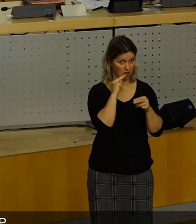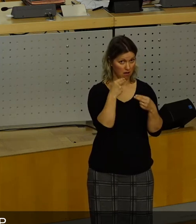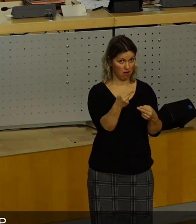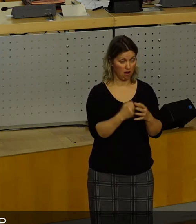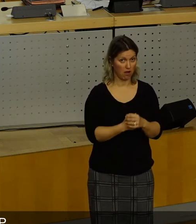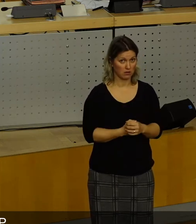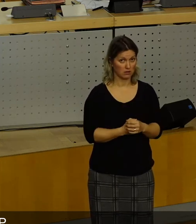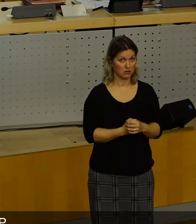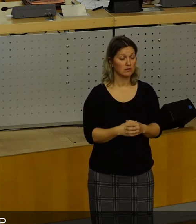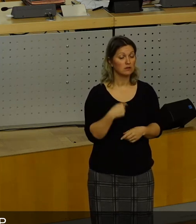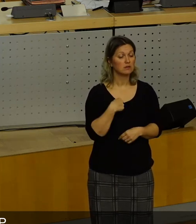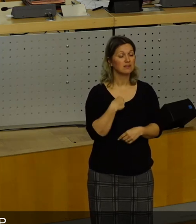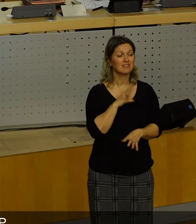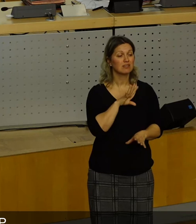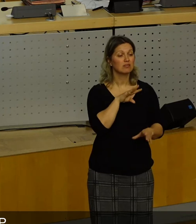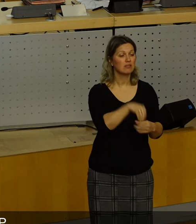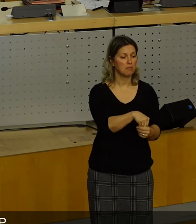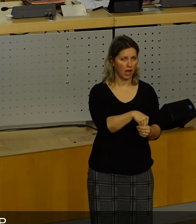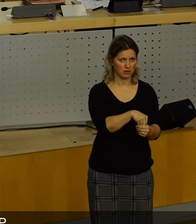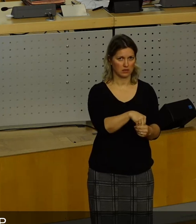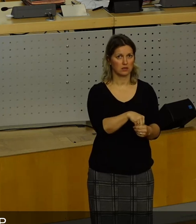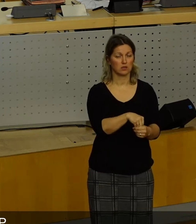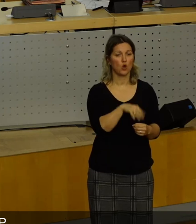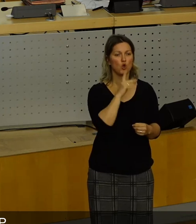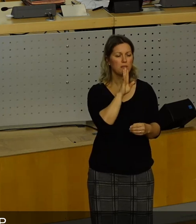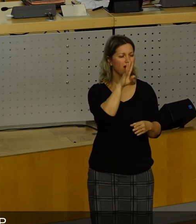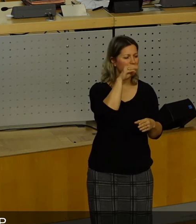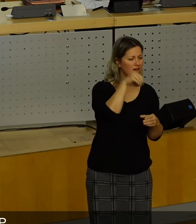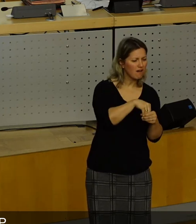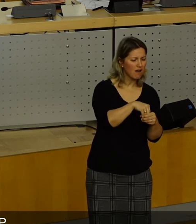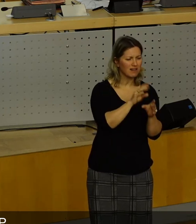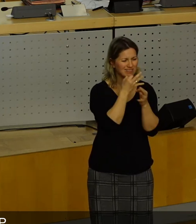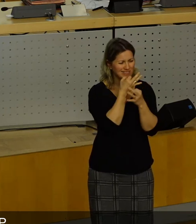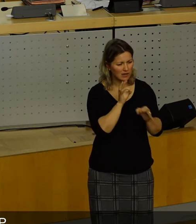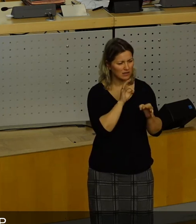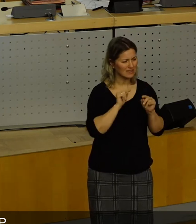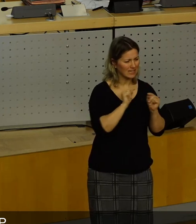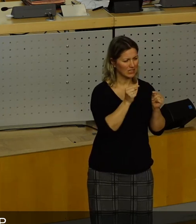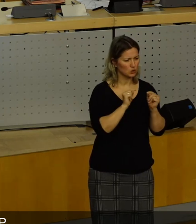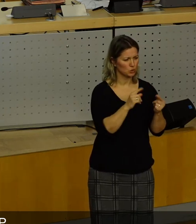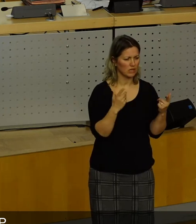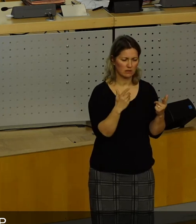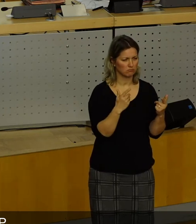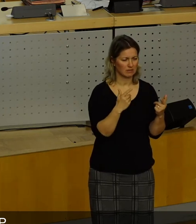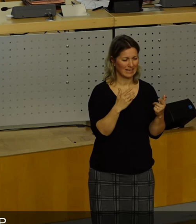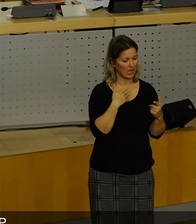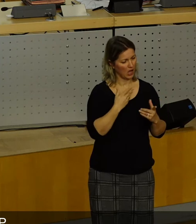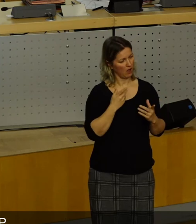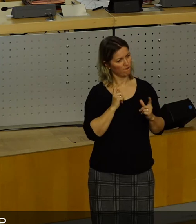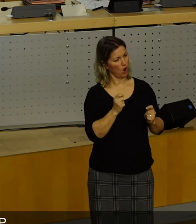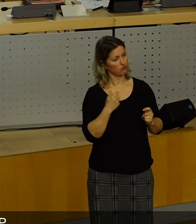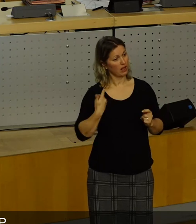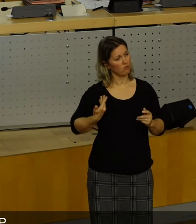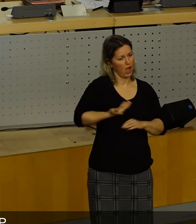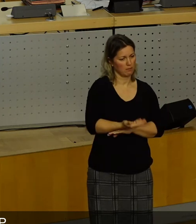Wir sind hier nicht dabei, um irgendwie über das ein oder andere Detail in Zuschnitten zu diskutieren, wo wir unsere Vorschläge eingebracht haben. Ich